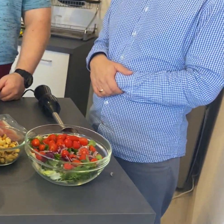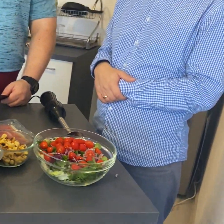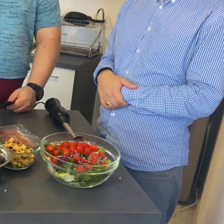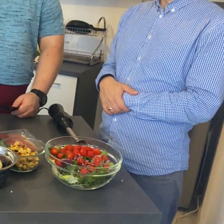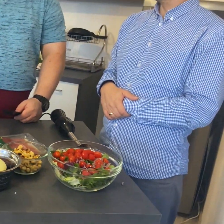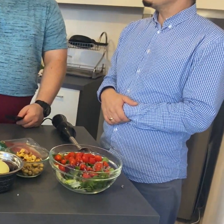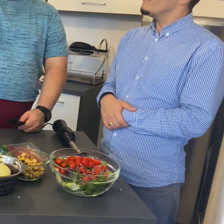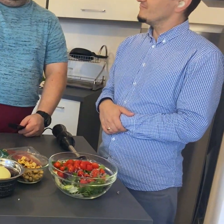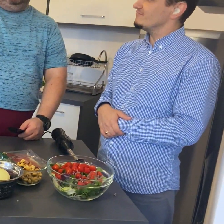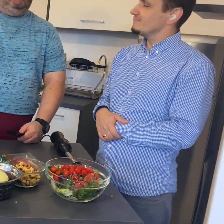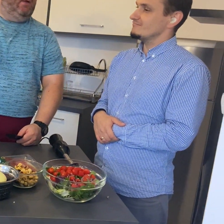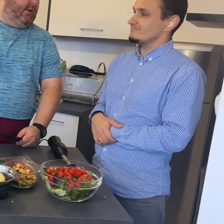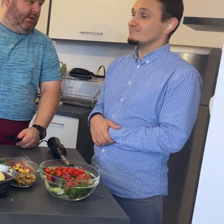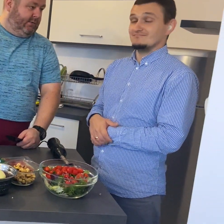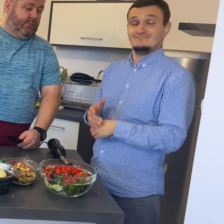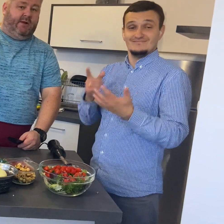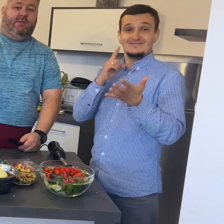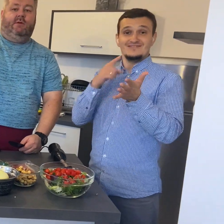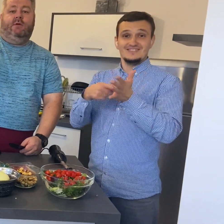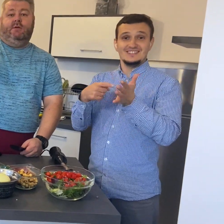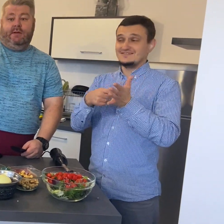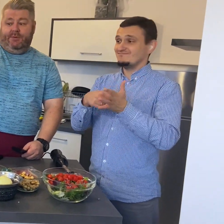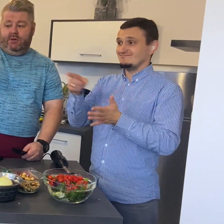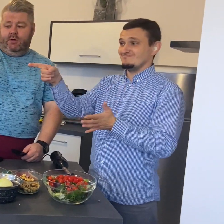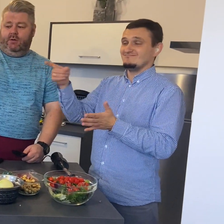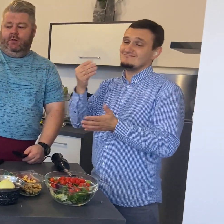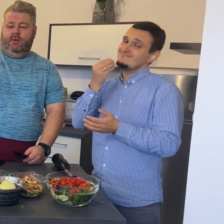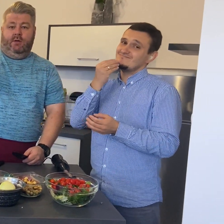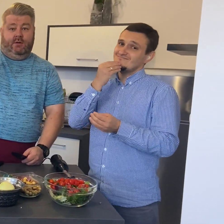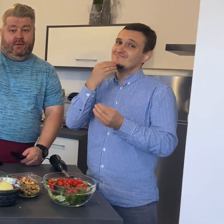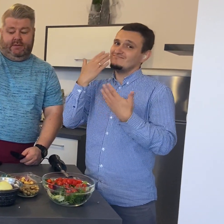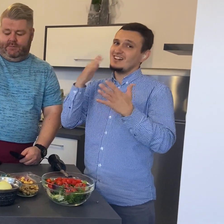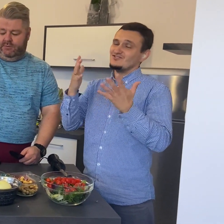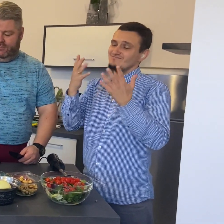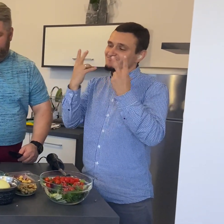zabrać ze sobą do szkoły, do pracy, na piknik. Samozdrowie.